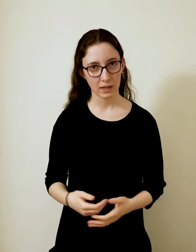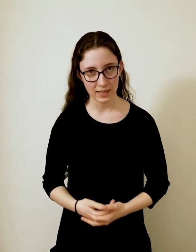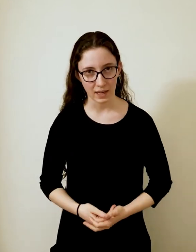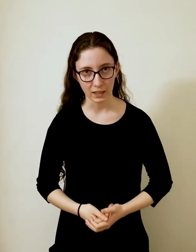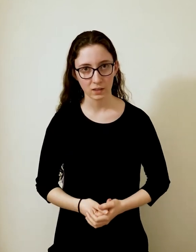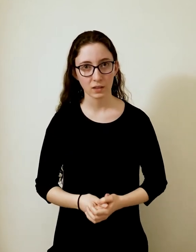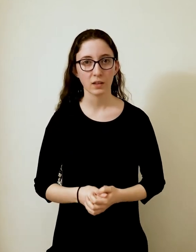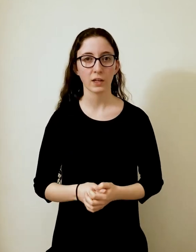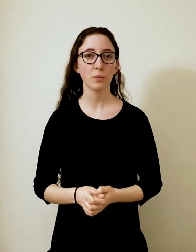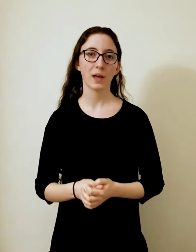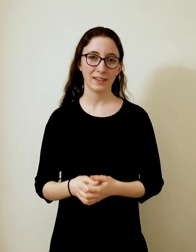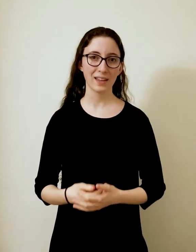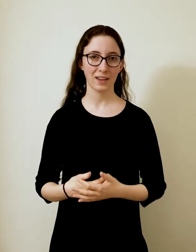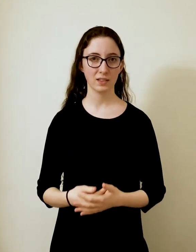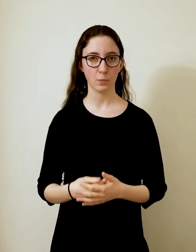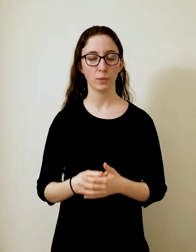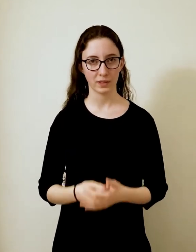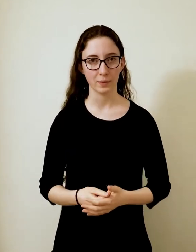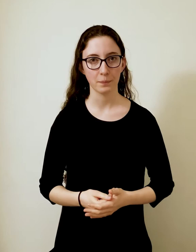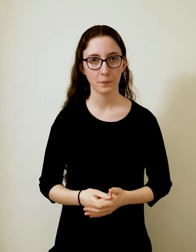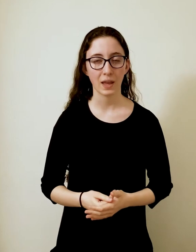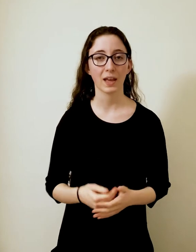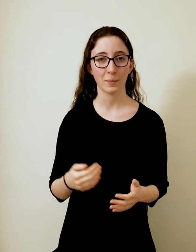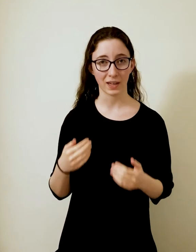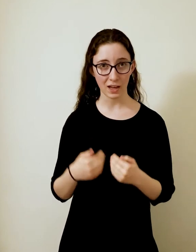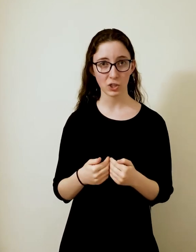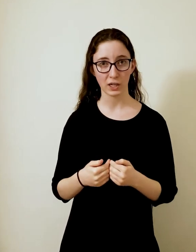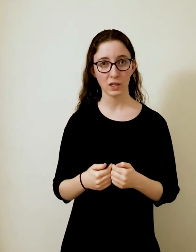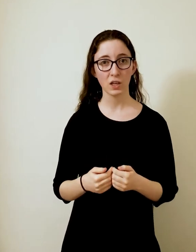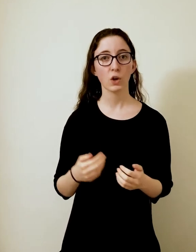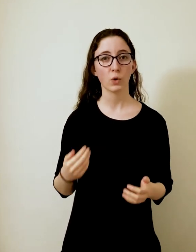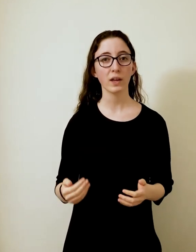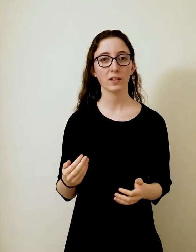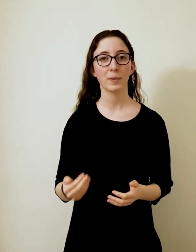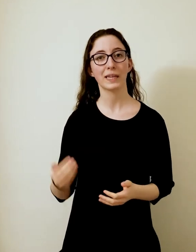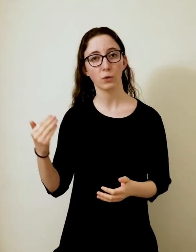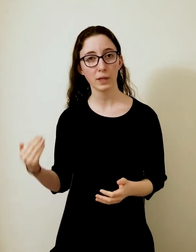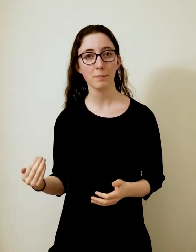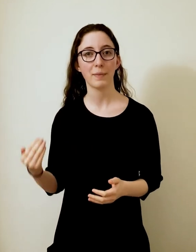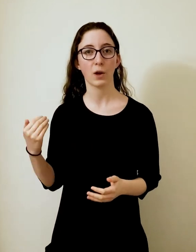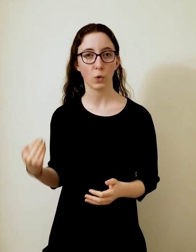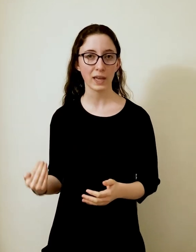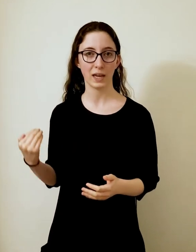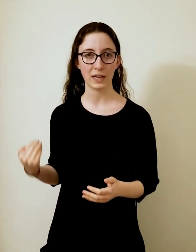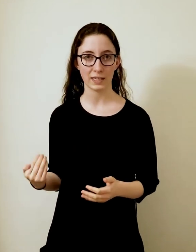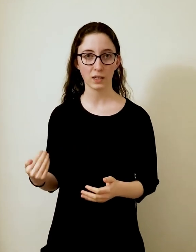בצערי, כיום עדיין אין טיפול מתאים אך המחקר שלי חוקר את המנגינונים מאחורי הנזק